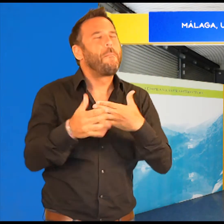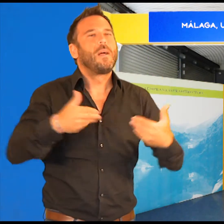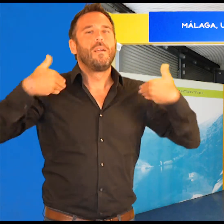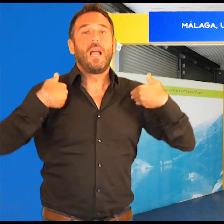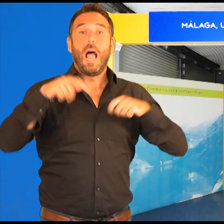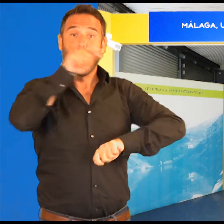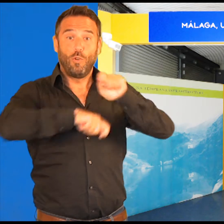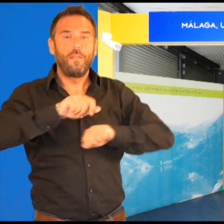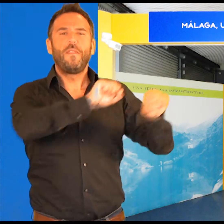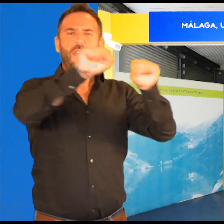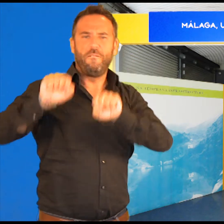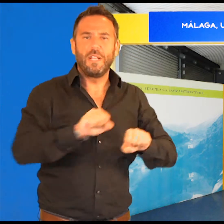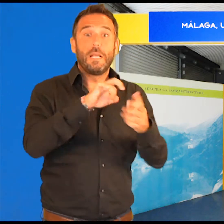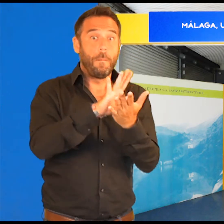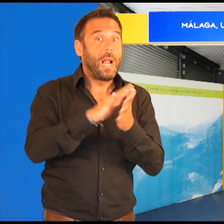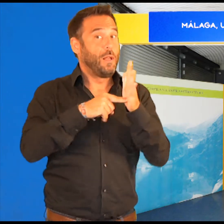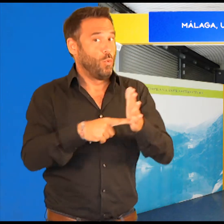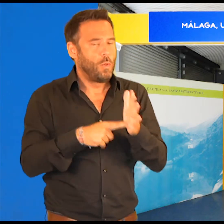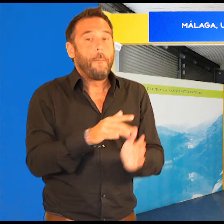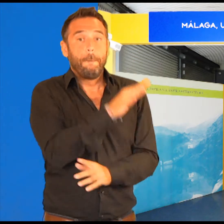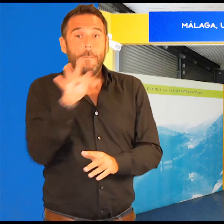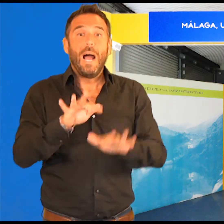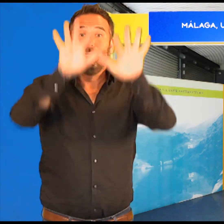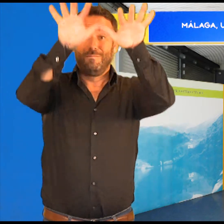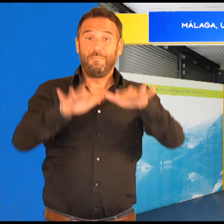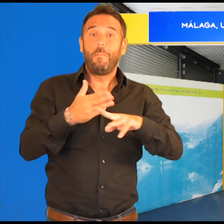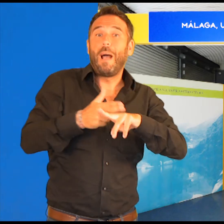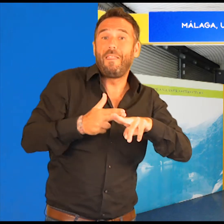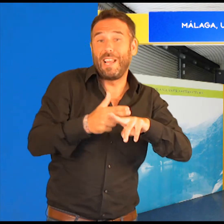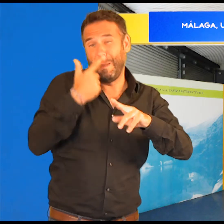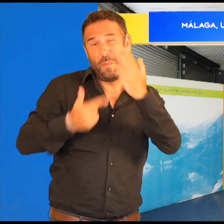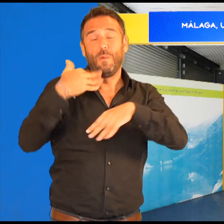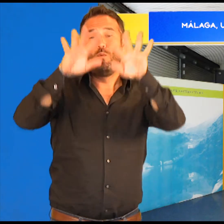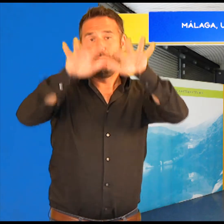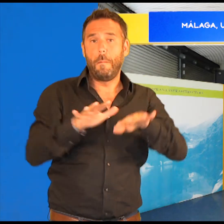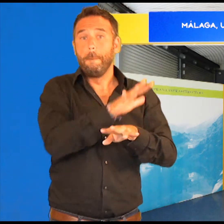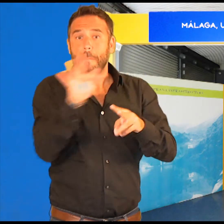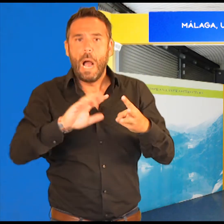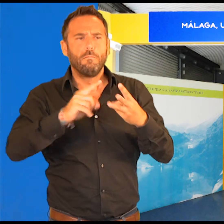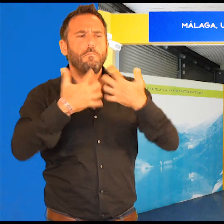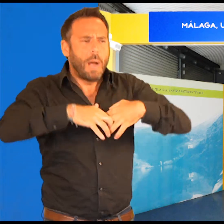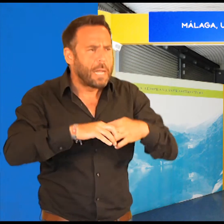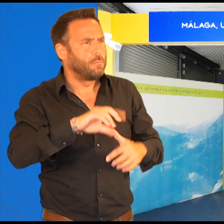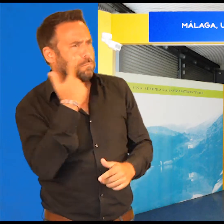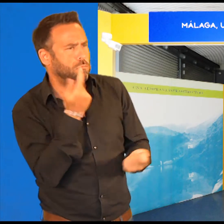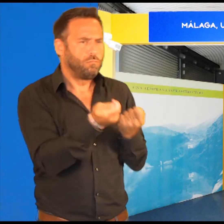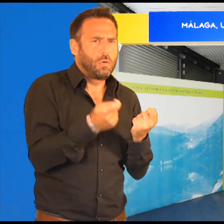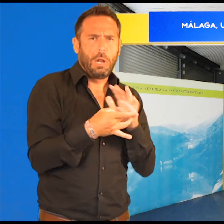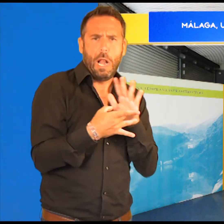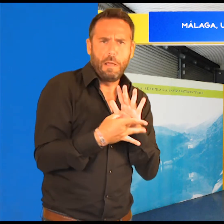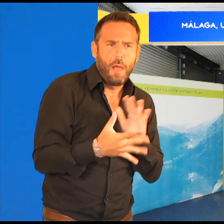Industrial Malagueña y dos telares manuales de madera, también maquinaria sobre el control de calidad y auxiliar del telar,